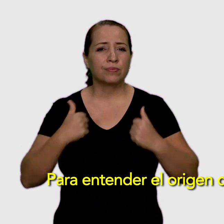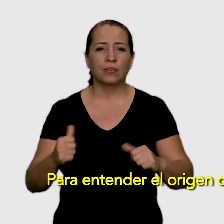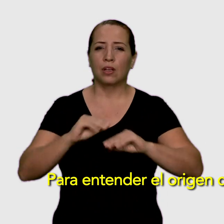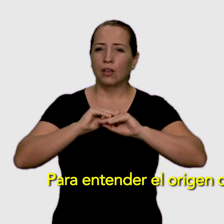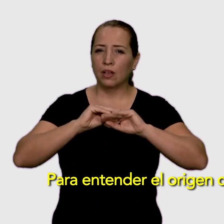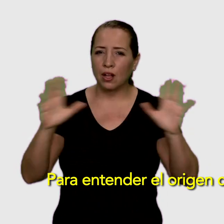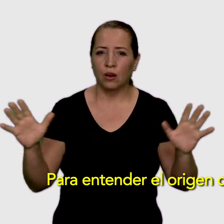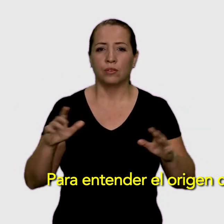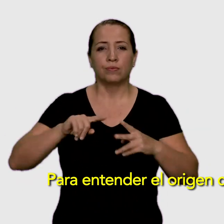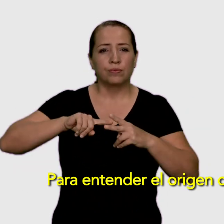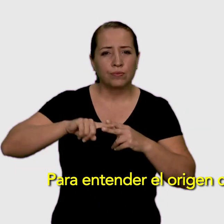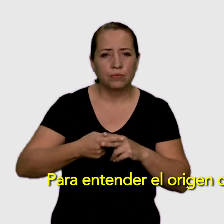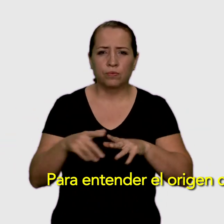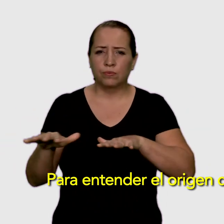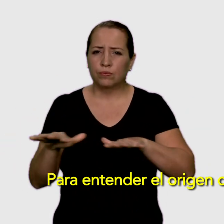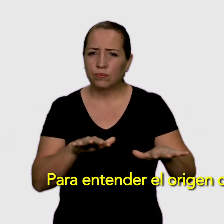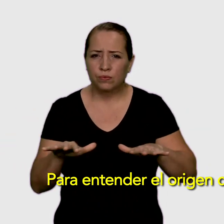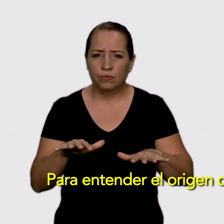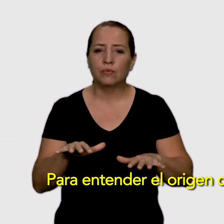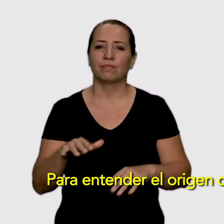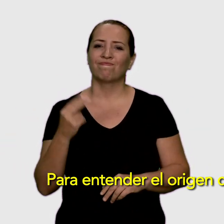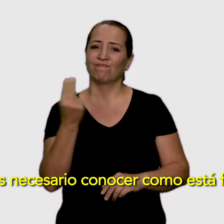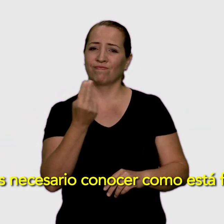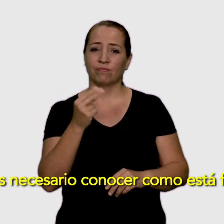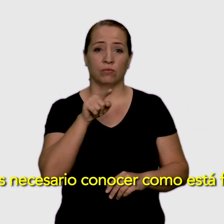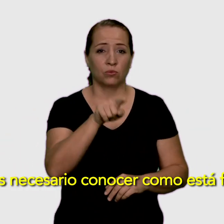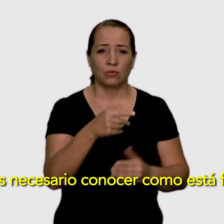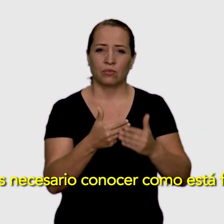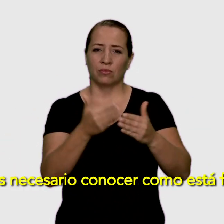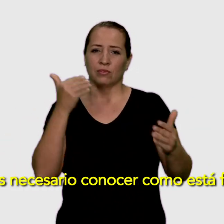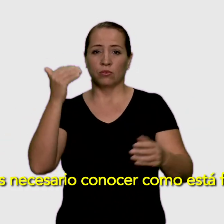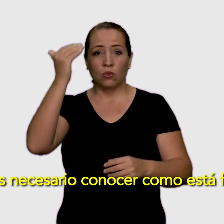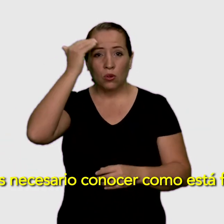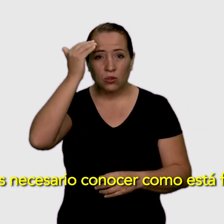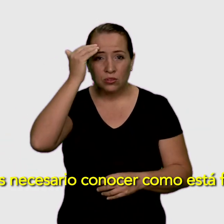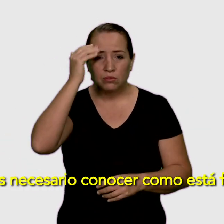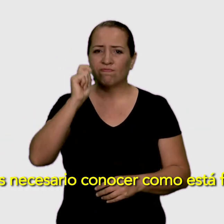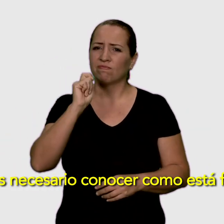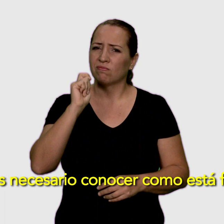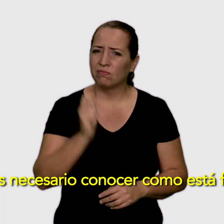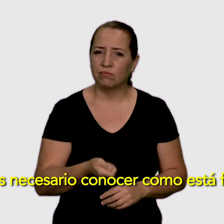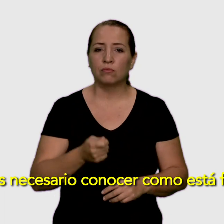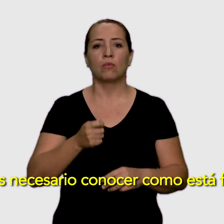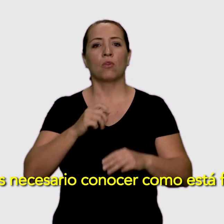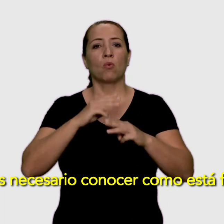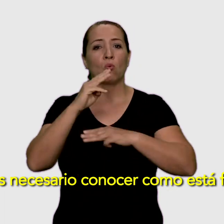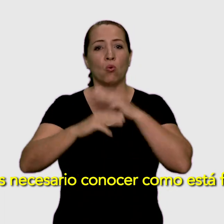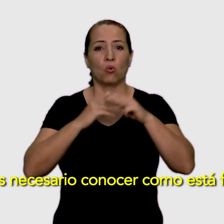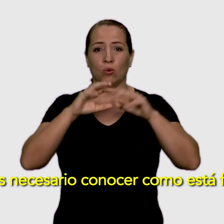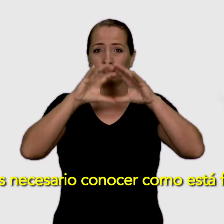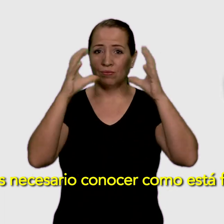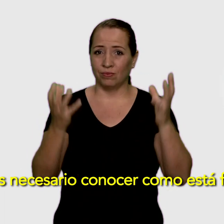Para entender el origen de los terremotos, es necesario conocer cómo está formado nuestro planeta.